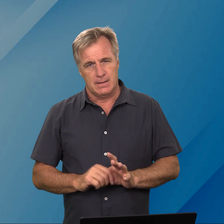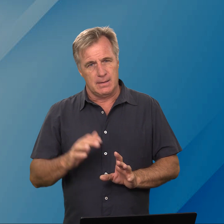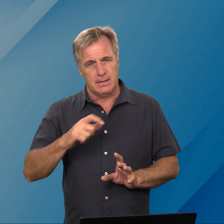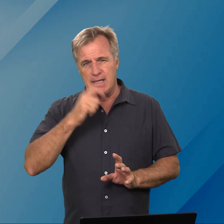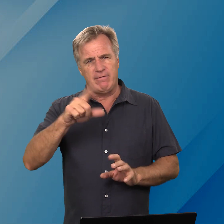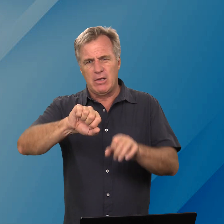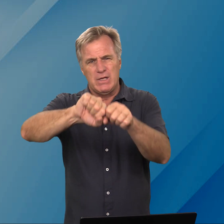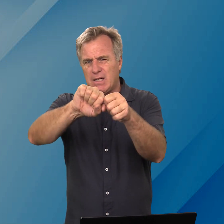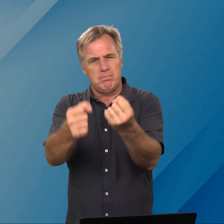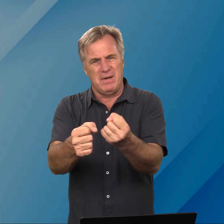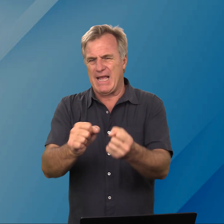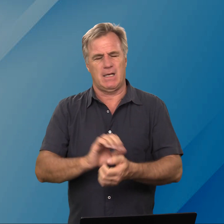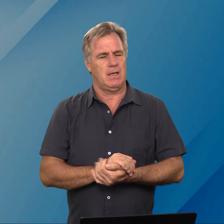die heren wil jou nie breek nie